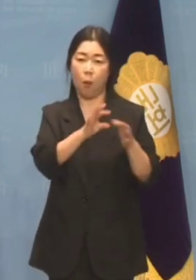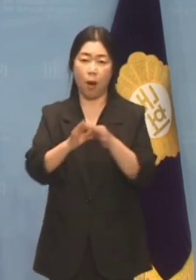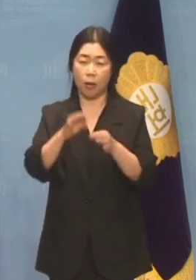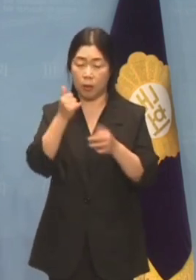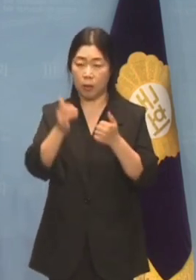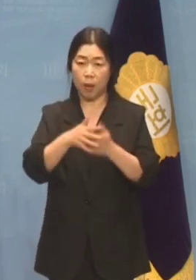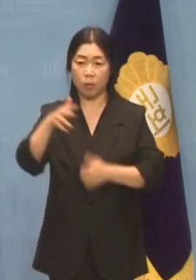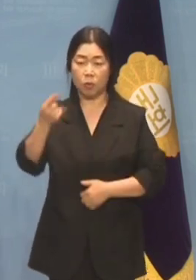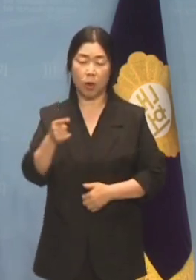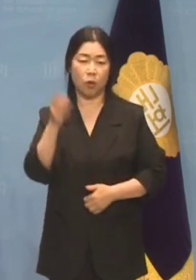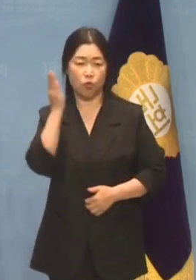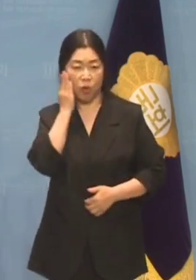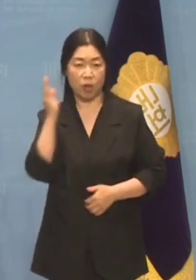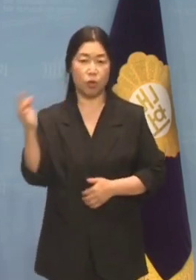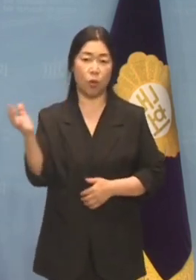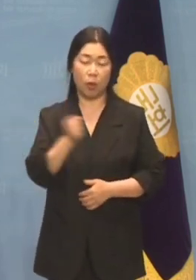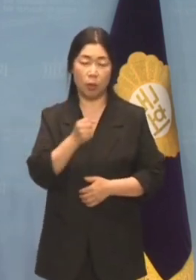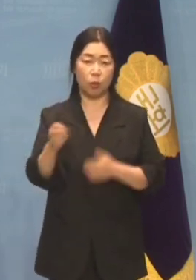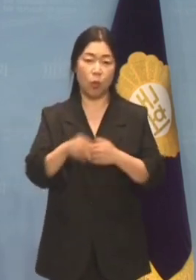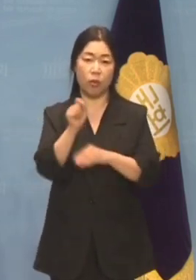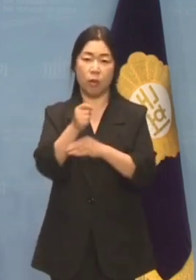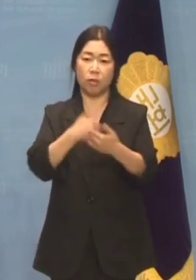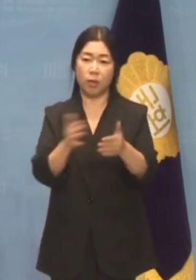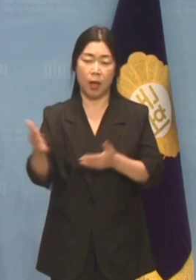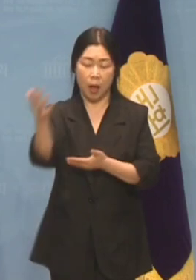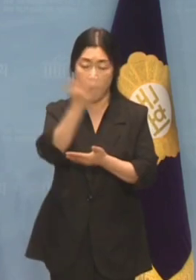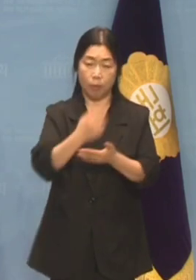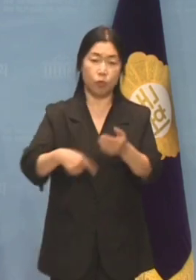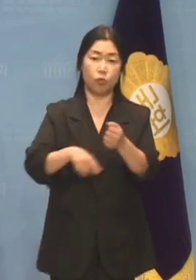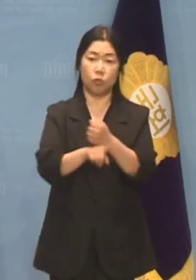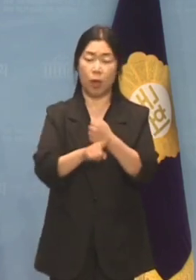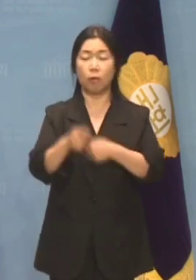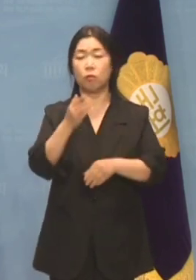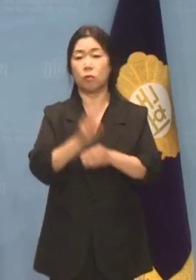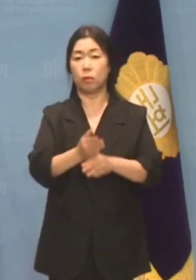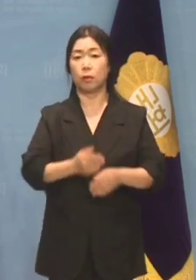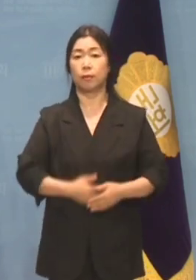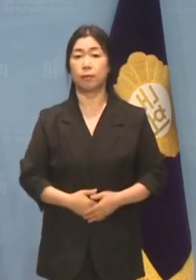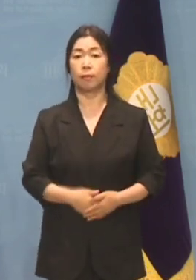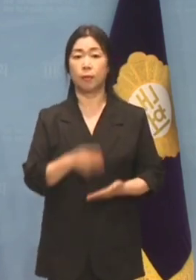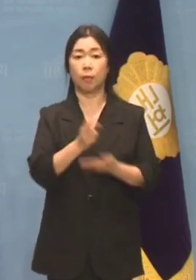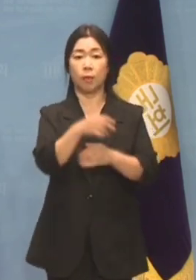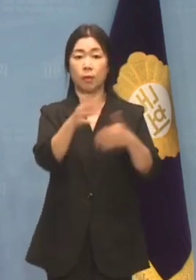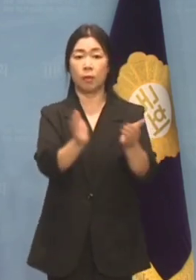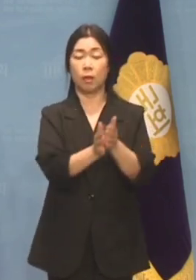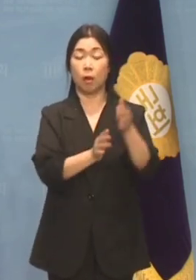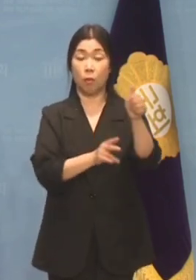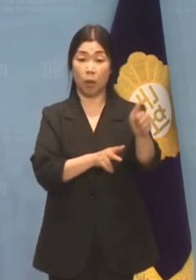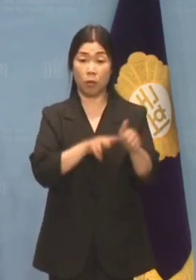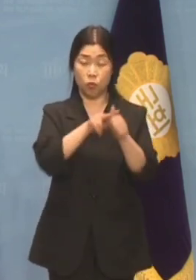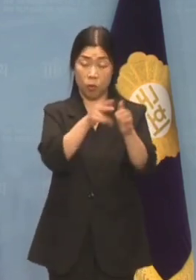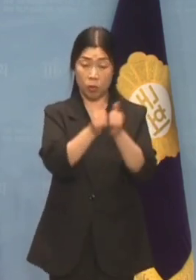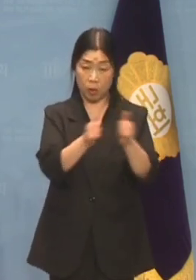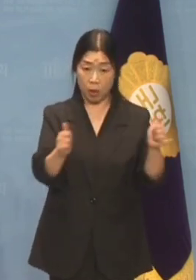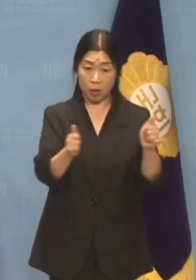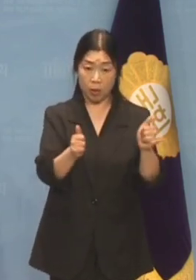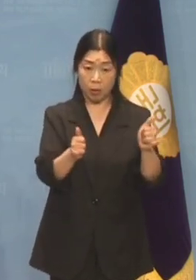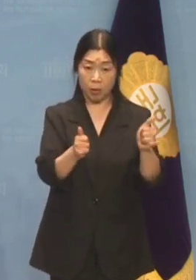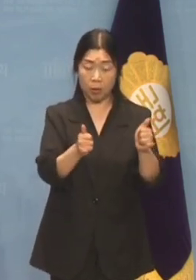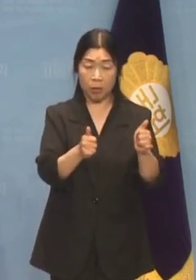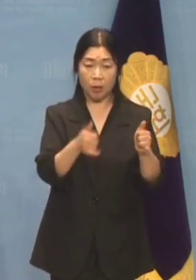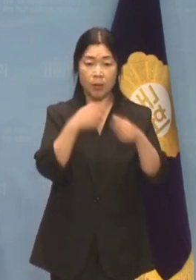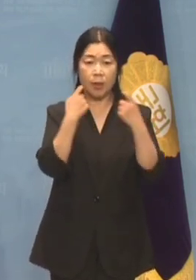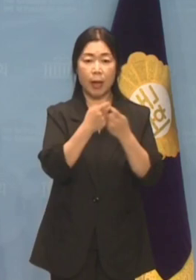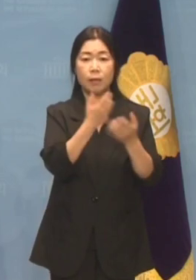휴대전화와 의원 사무실 압수수색에 나섰습니다. 법무부 장관 후보자의 인사청문자료가 어떻게